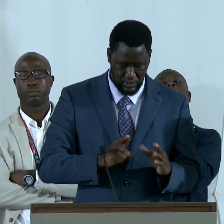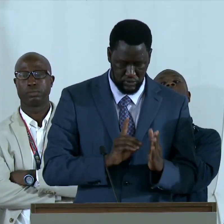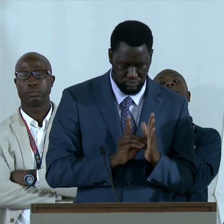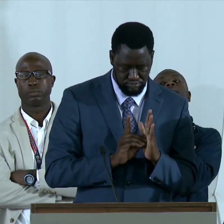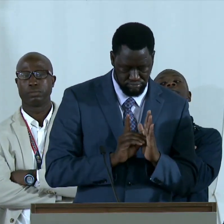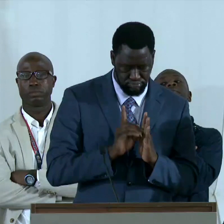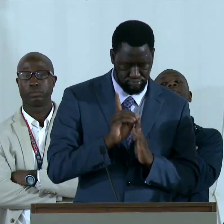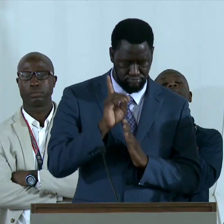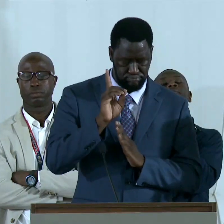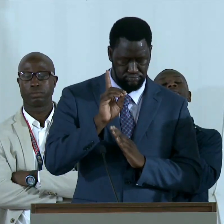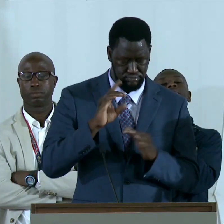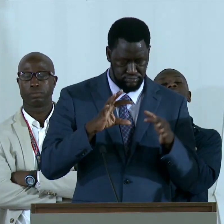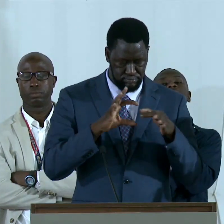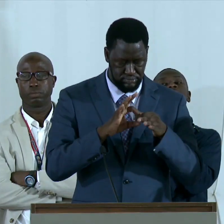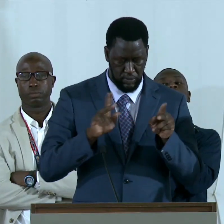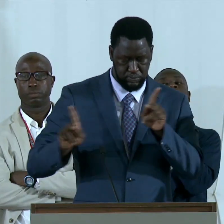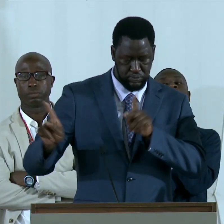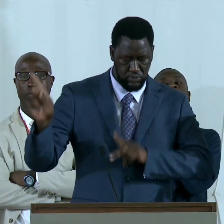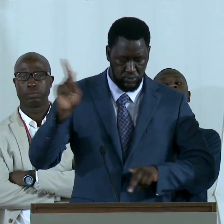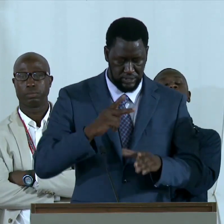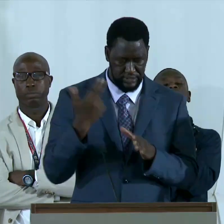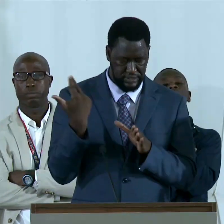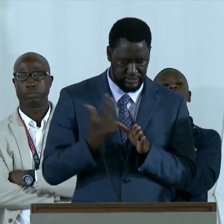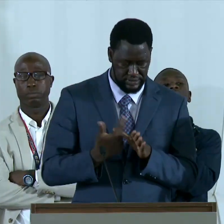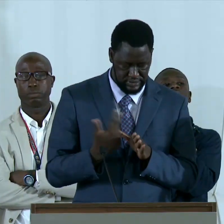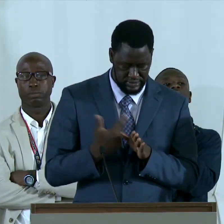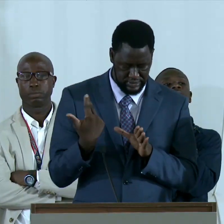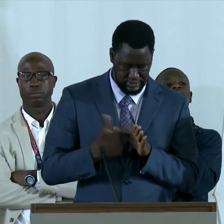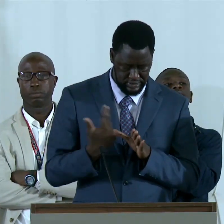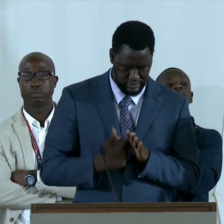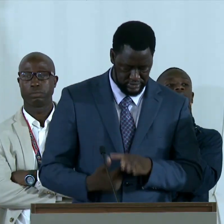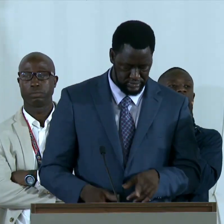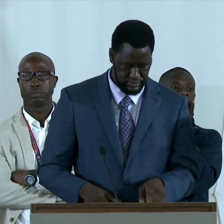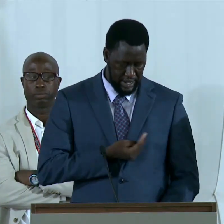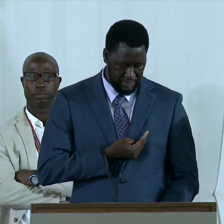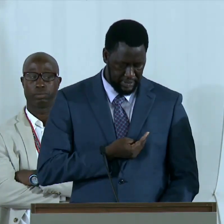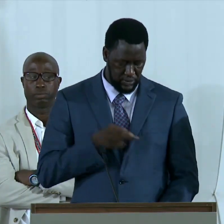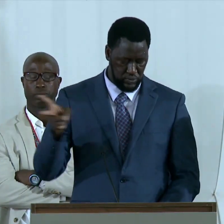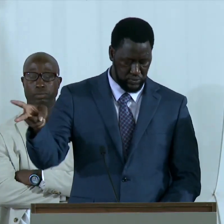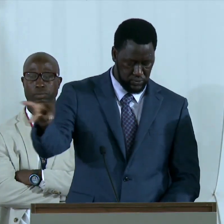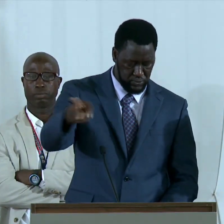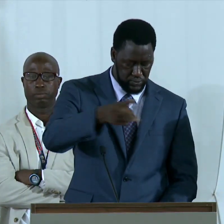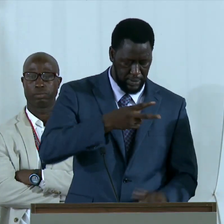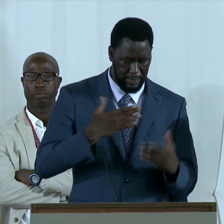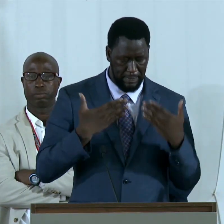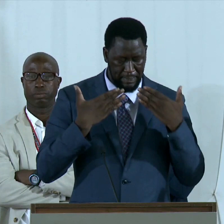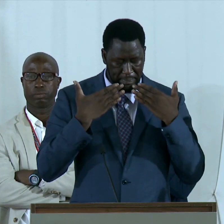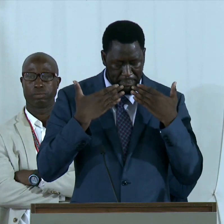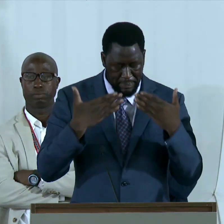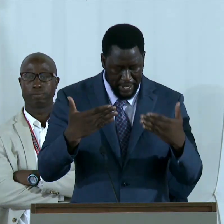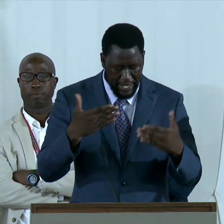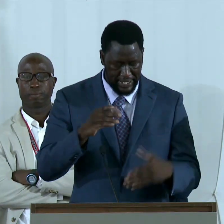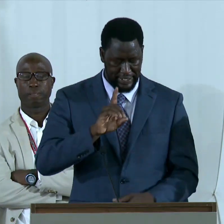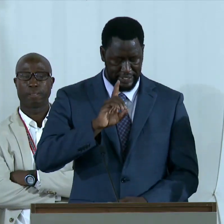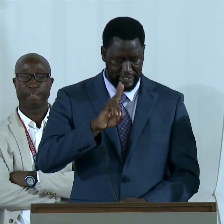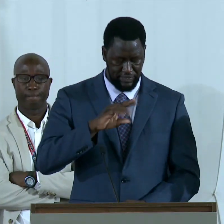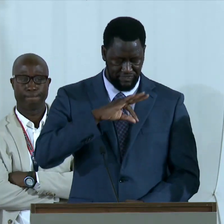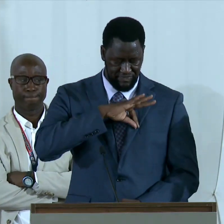relative aux droits des personnes handicapées. Nous vous remercions, Monsieur le Président, du fond du